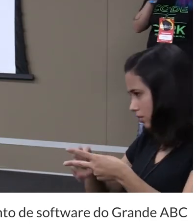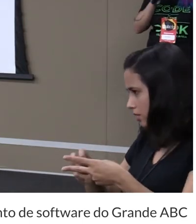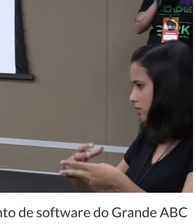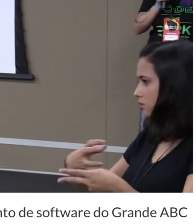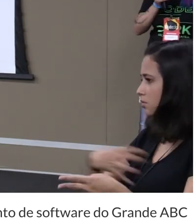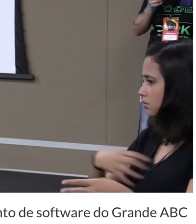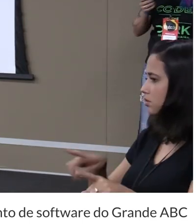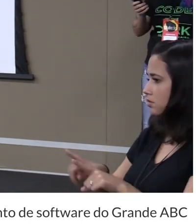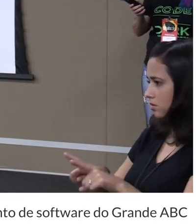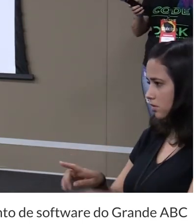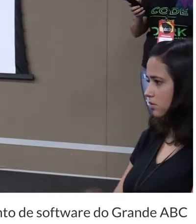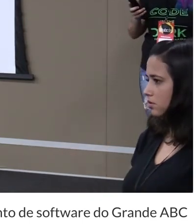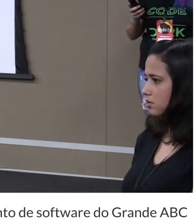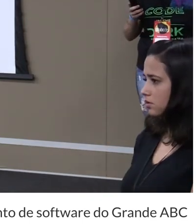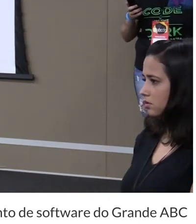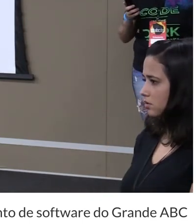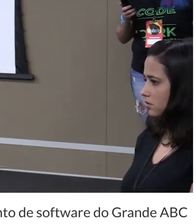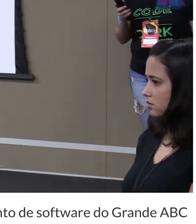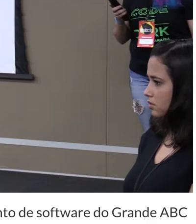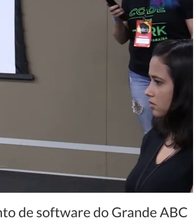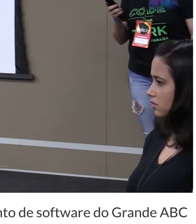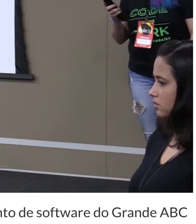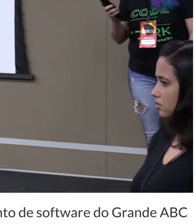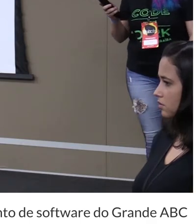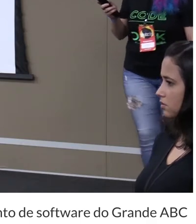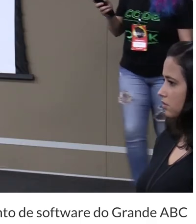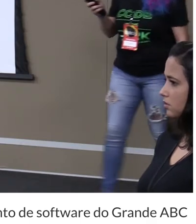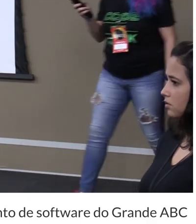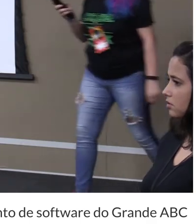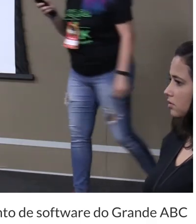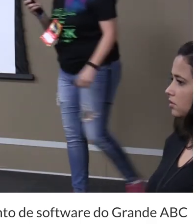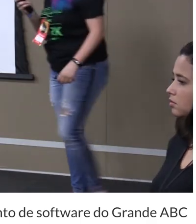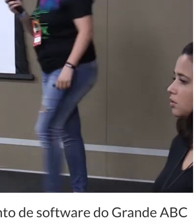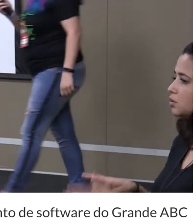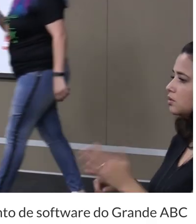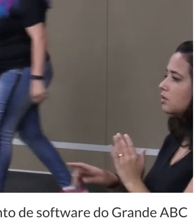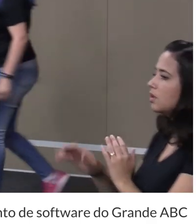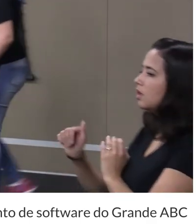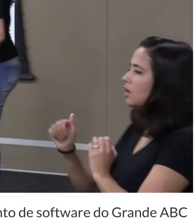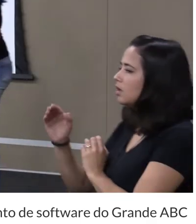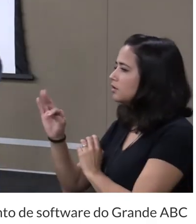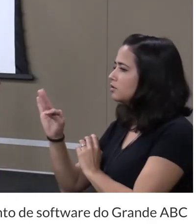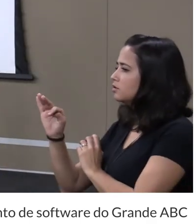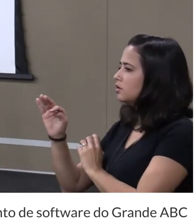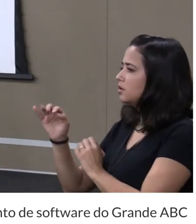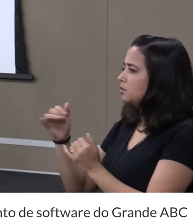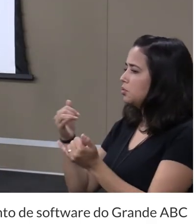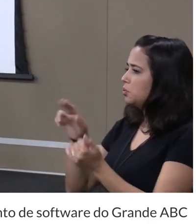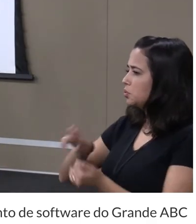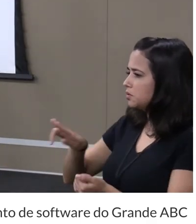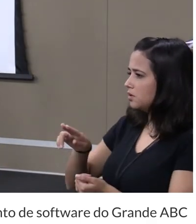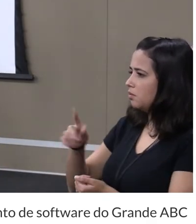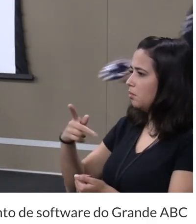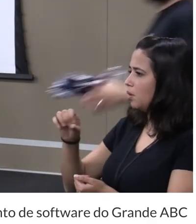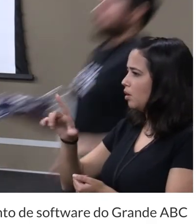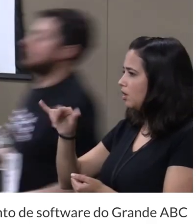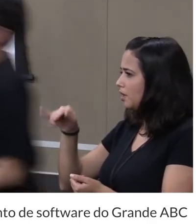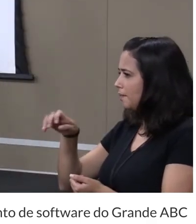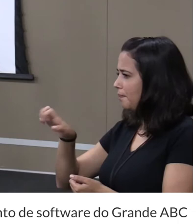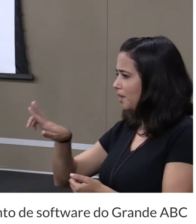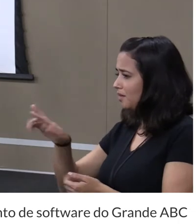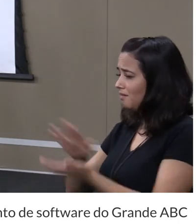também o React não utiliza nada do Polymer 3 não